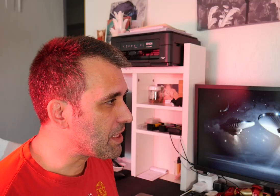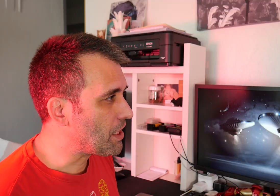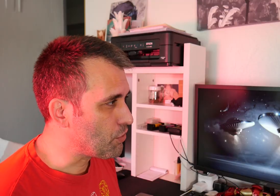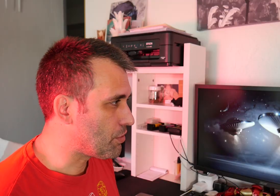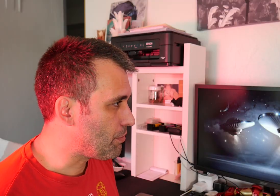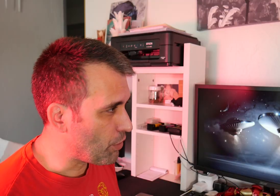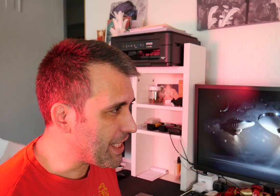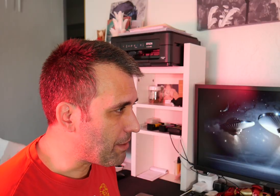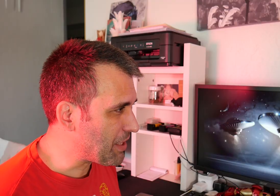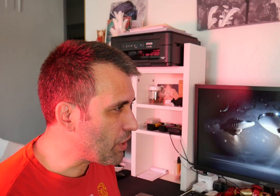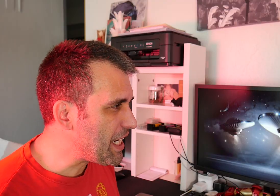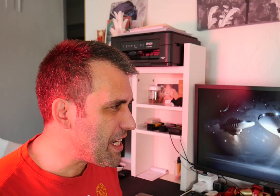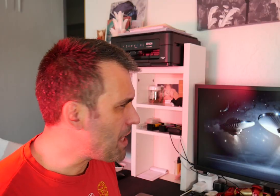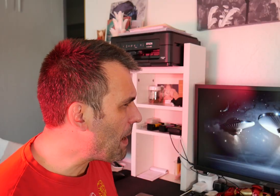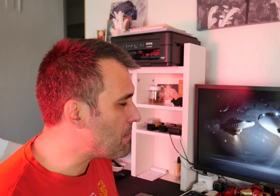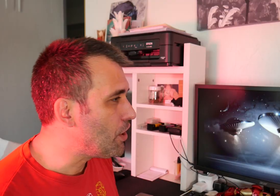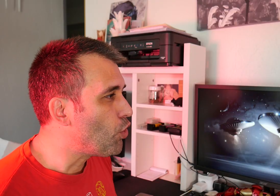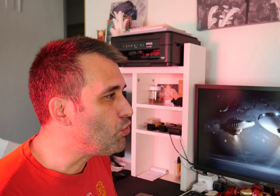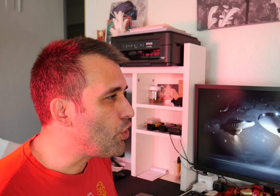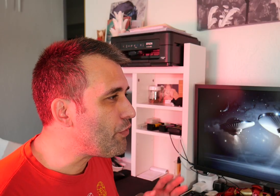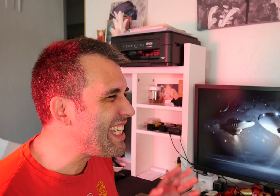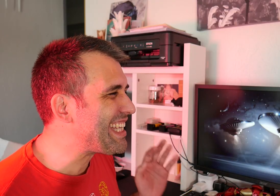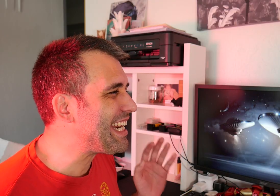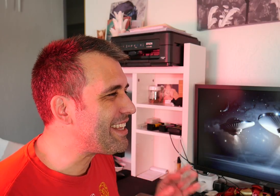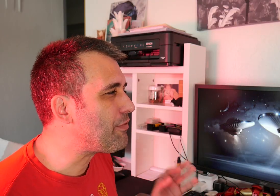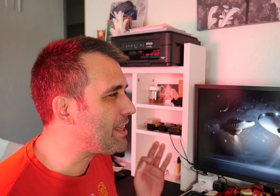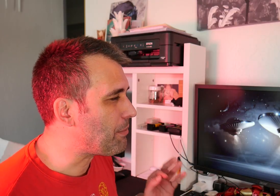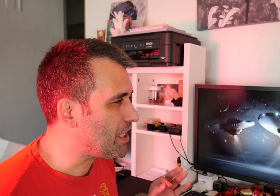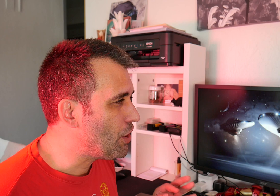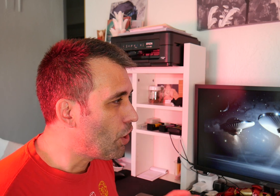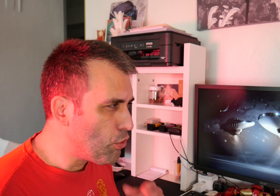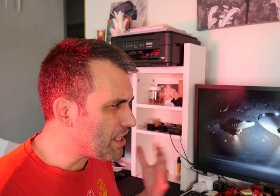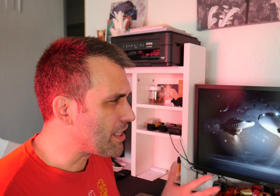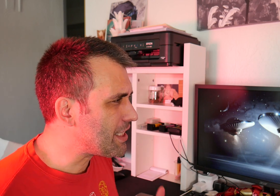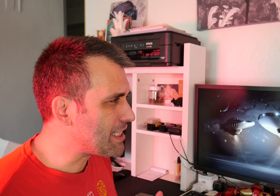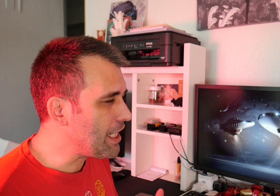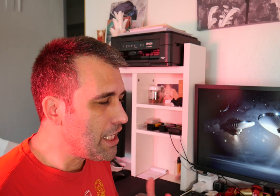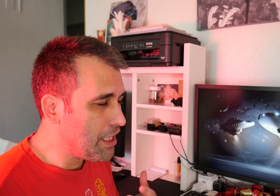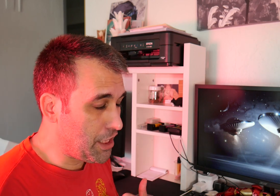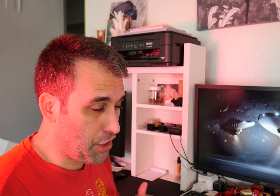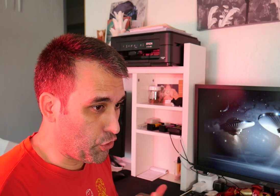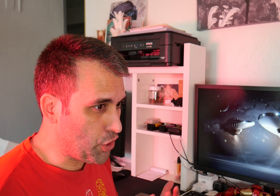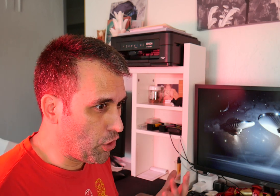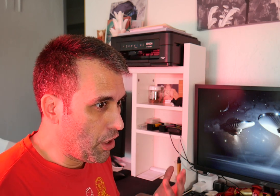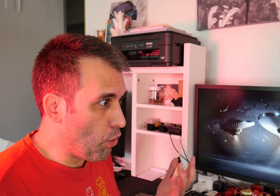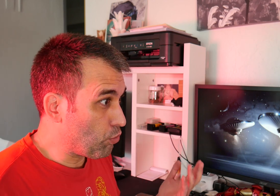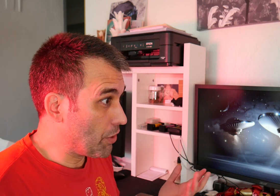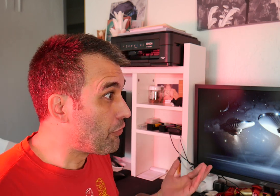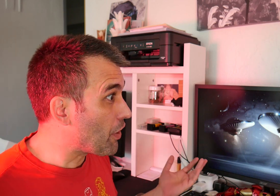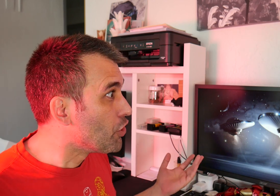pasado volvía del McDonald's y ¡BAM! Un ovni aterriza frente a mí. Un extraterrestre sale y yo digo, ¿What the fuck?